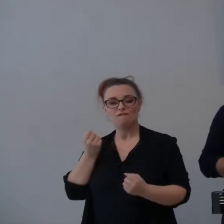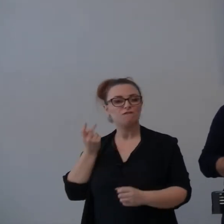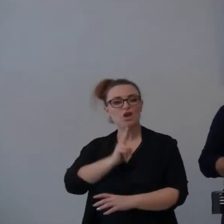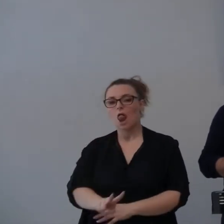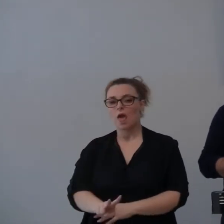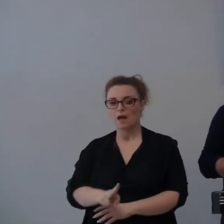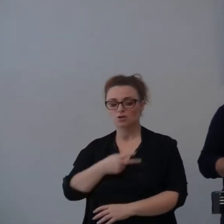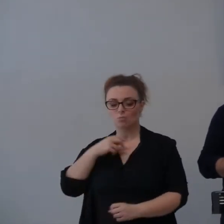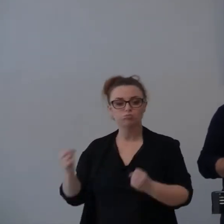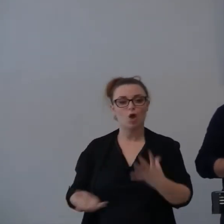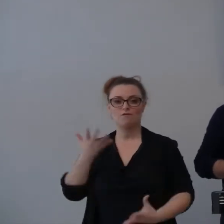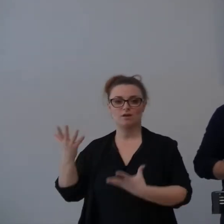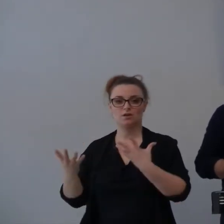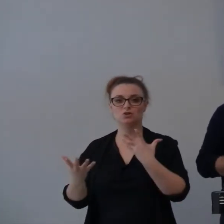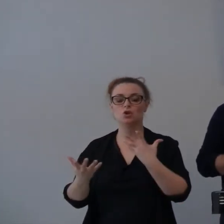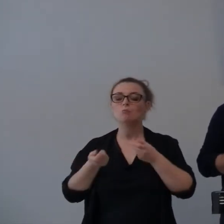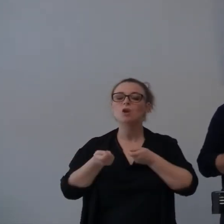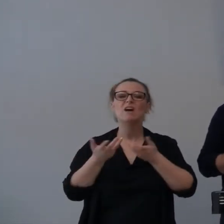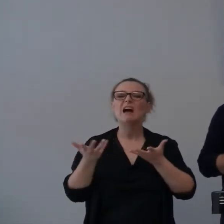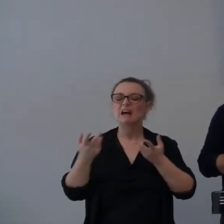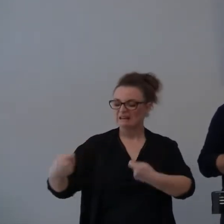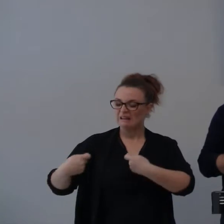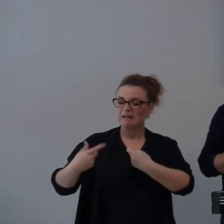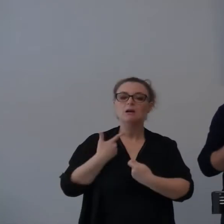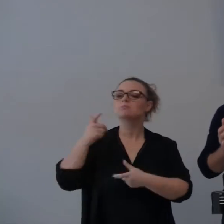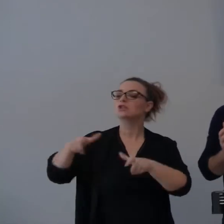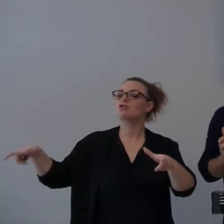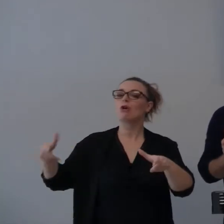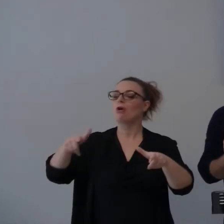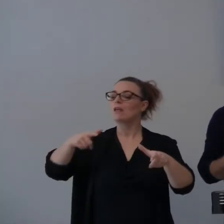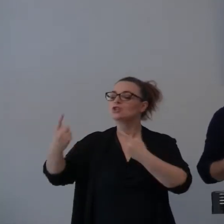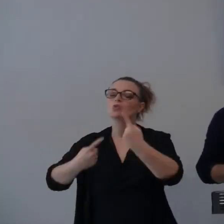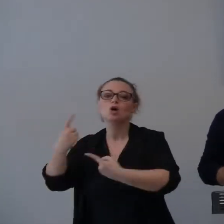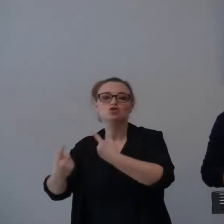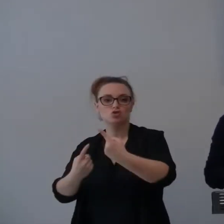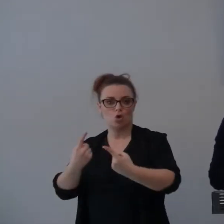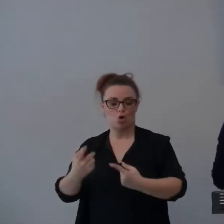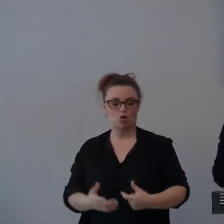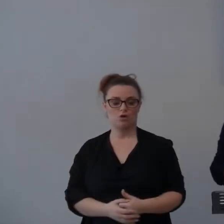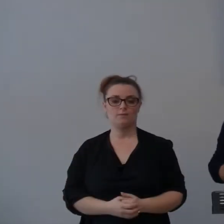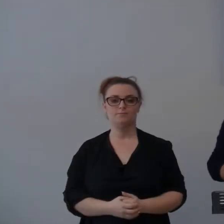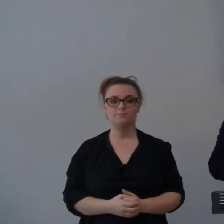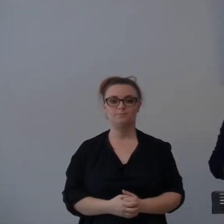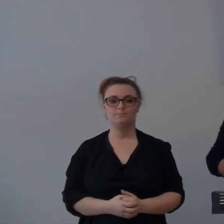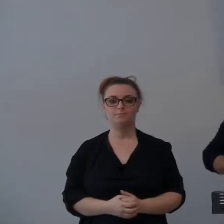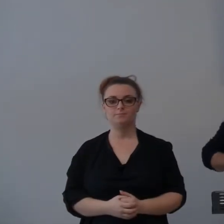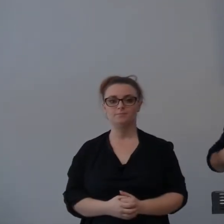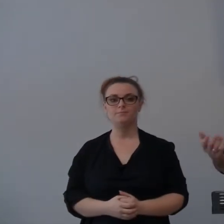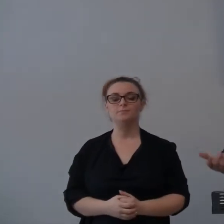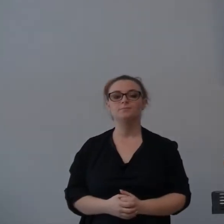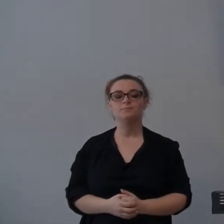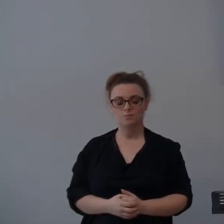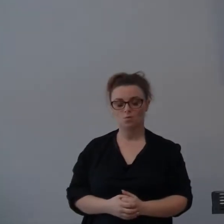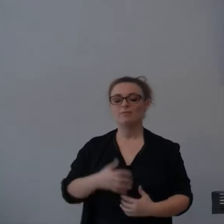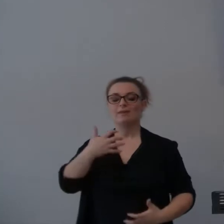persone o da fatti, circostanze e avvenimenti, quindi qualcosa motivato da